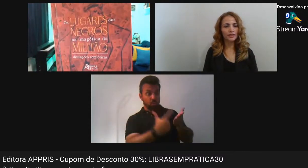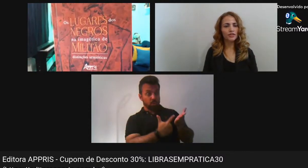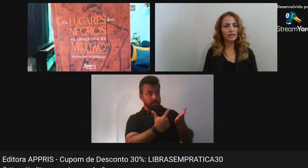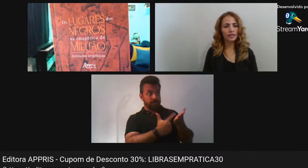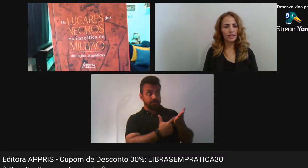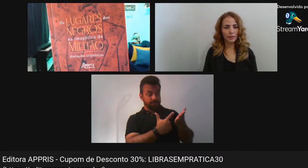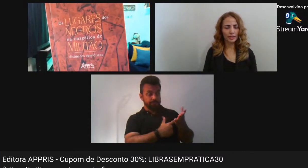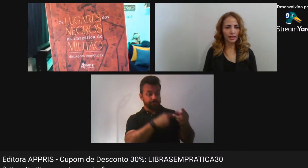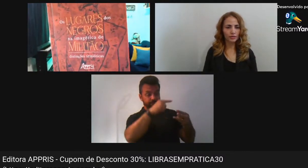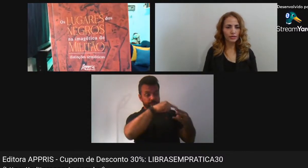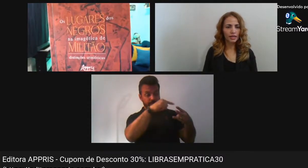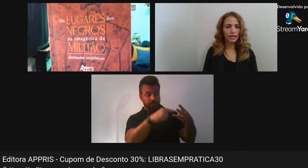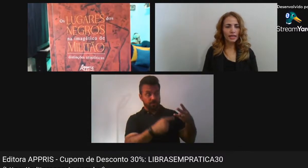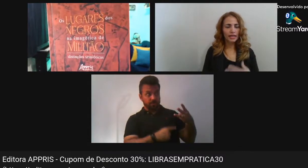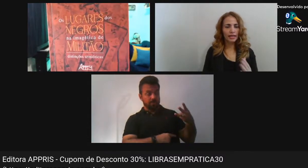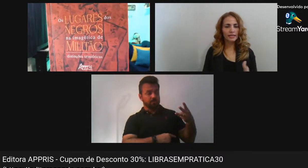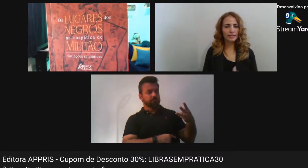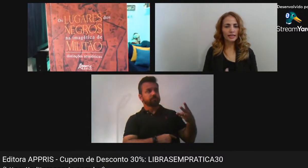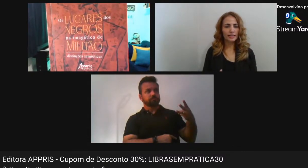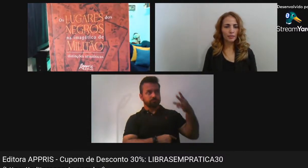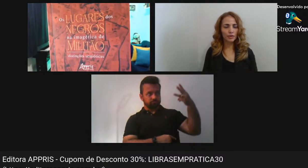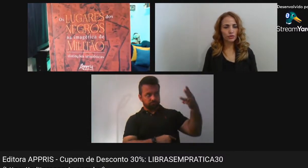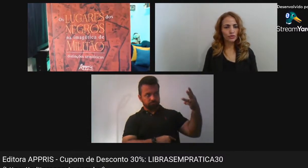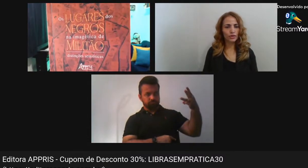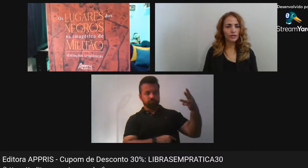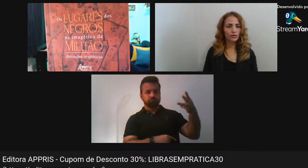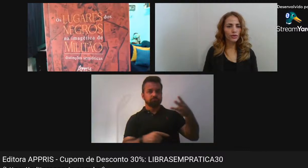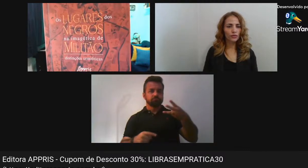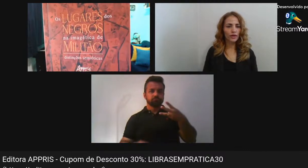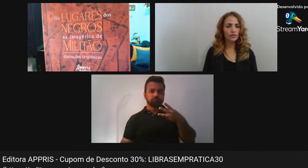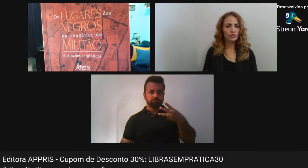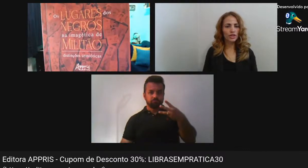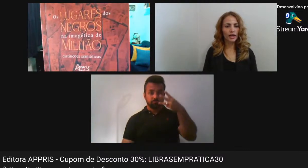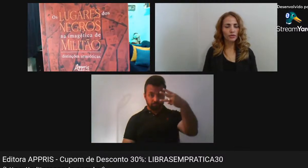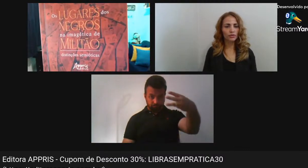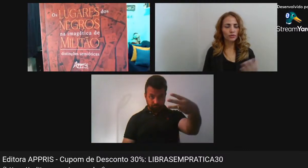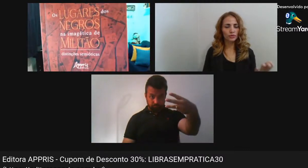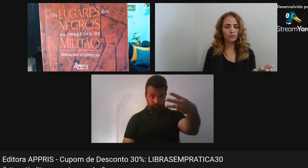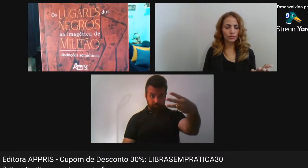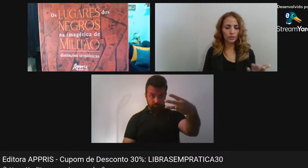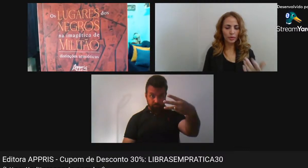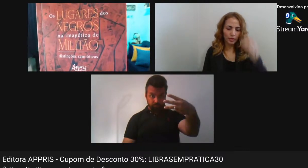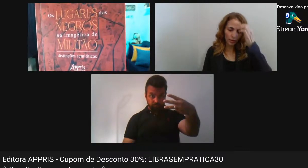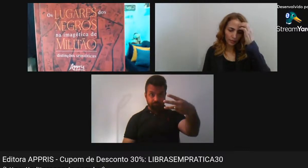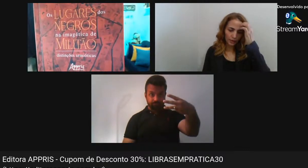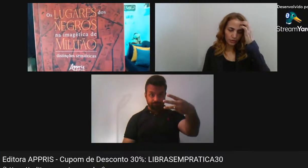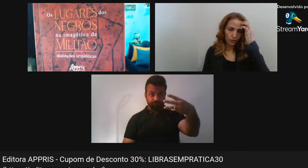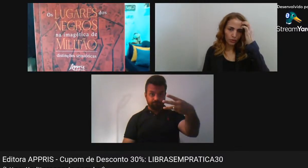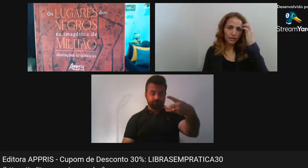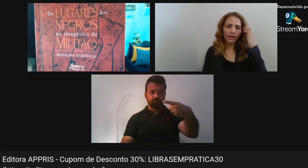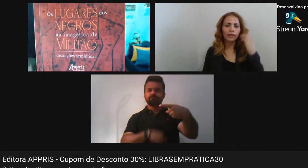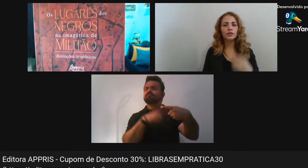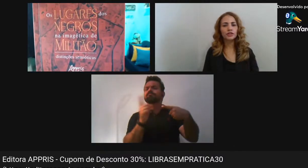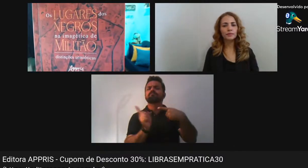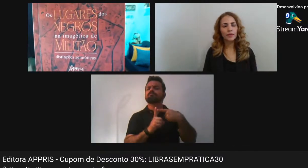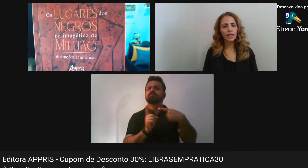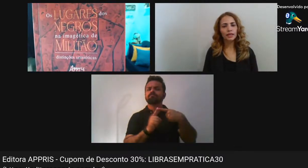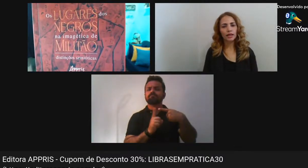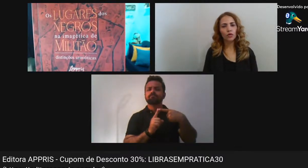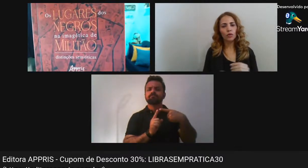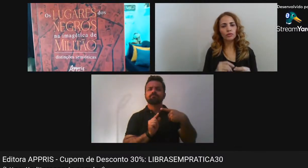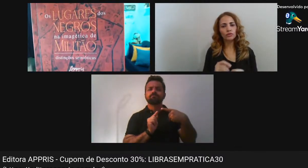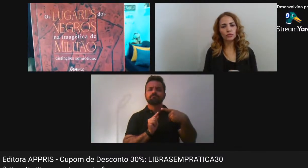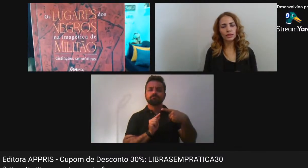Interpretante E interpretado Nesses três capítulos Do livro Eu faço um diálogo No primeiro capítulo Com o intérprete